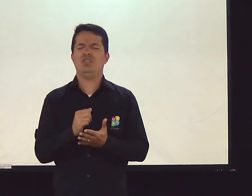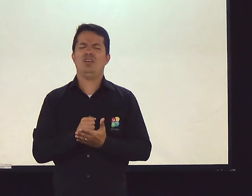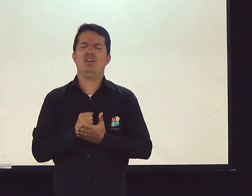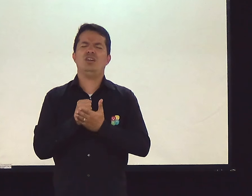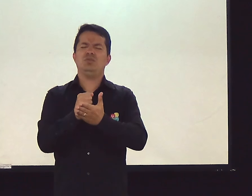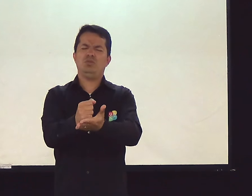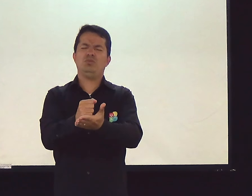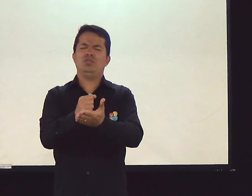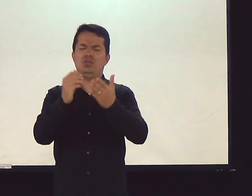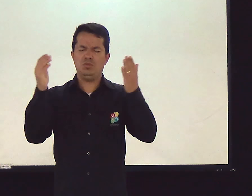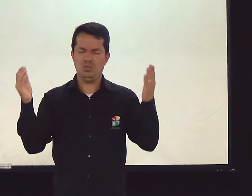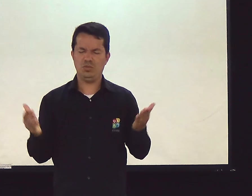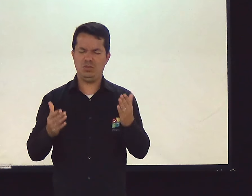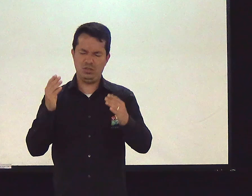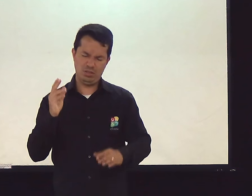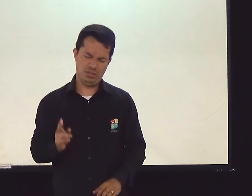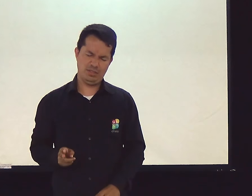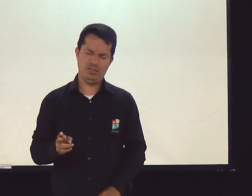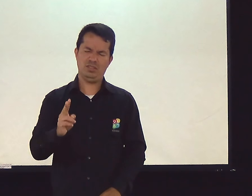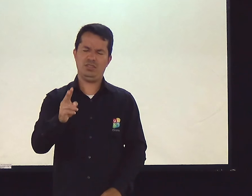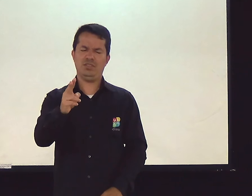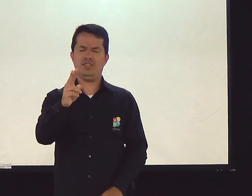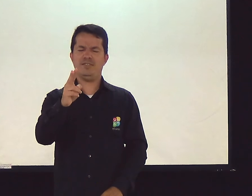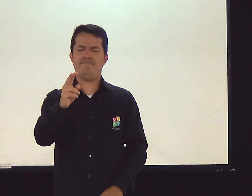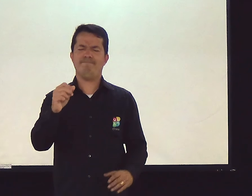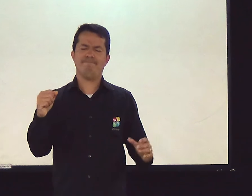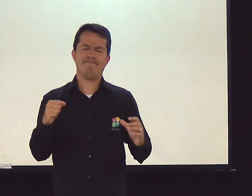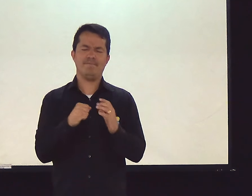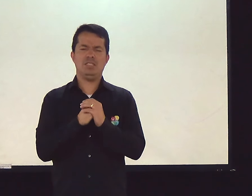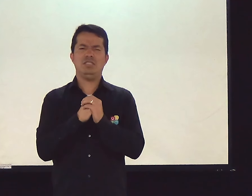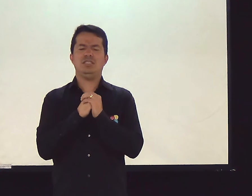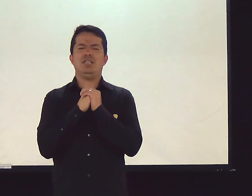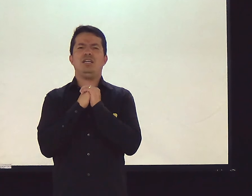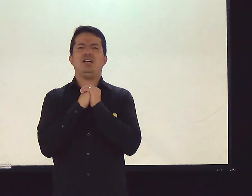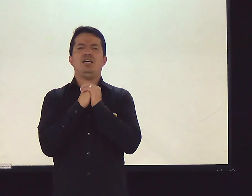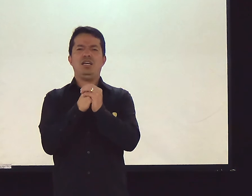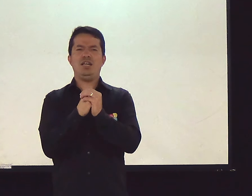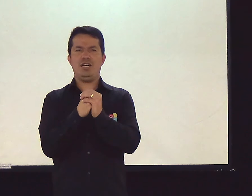de Jesus, nos ajuda. Agora e pra todos sempre. Amém.